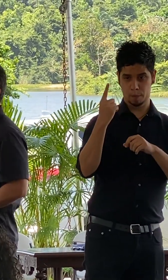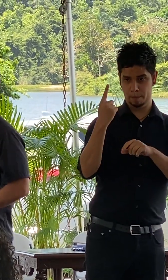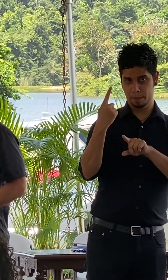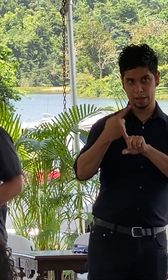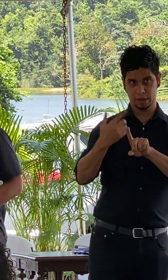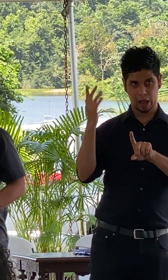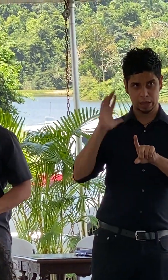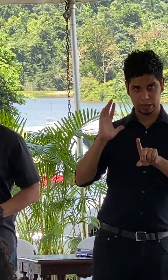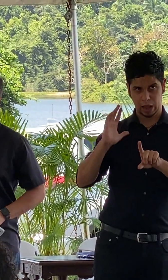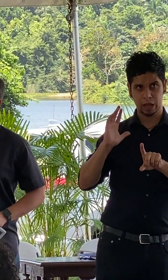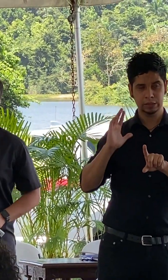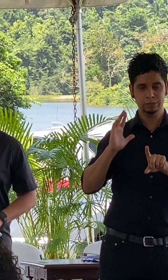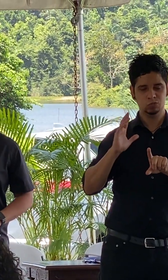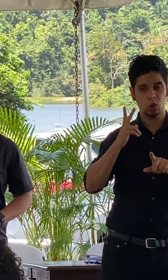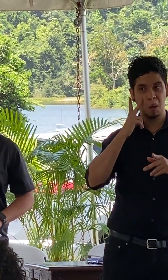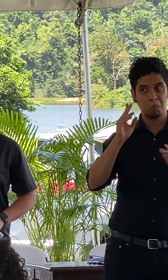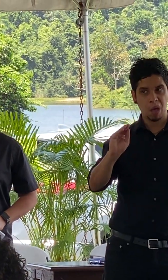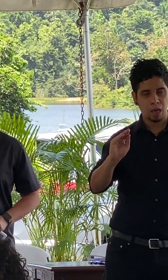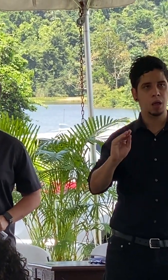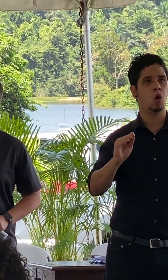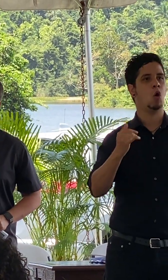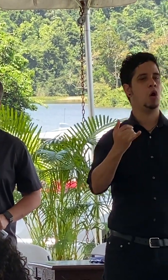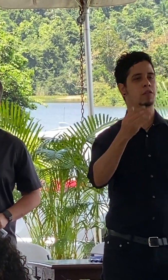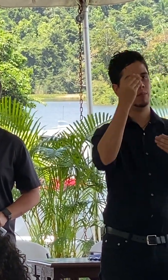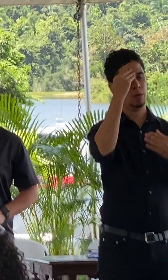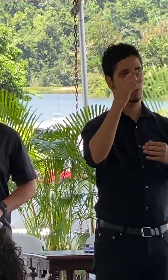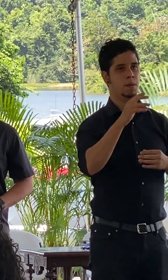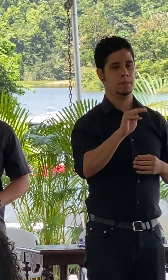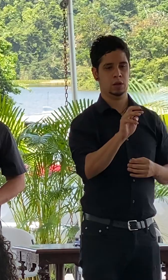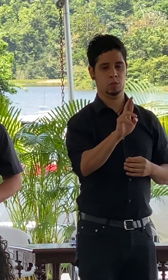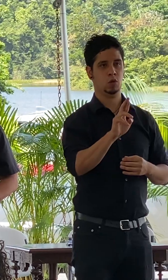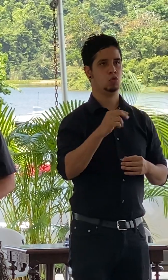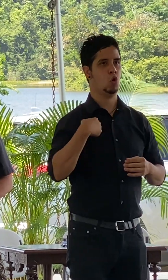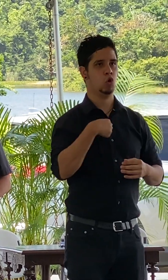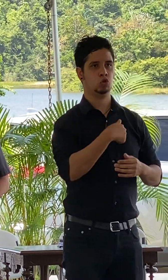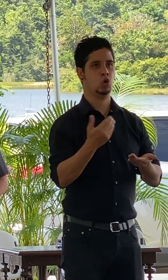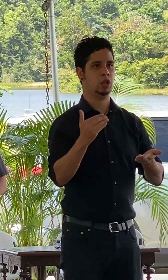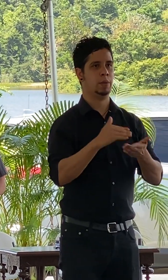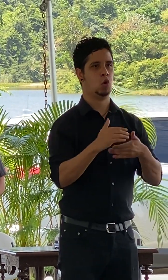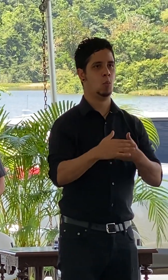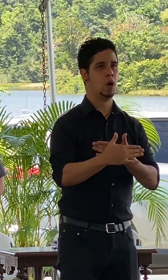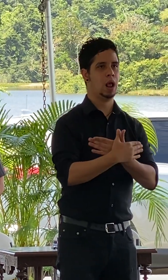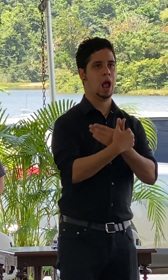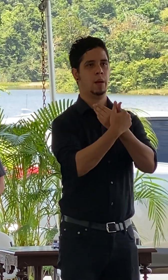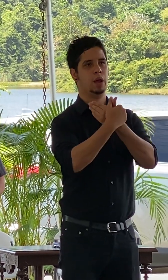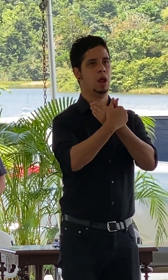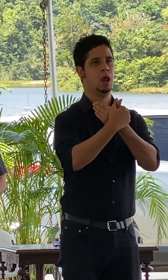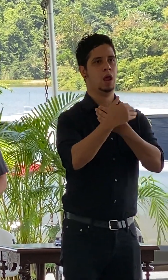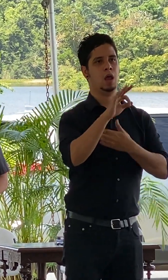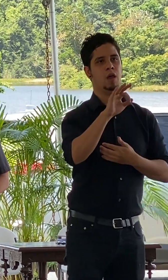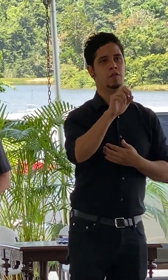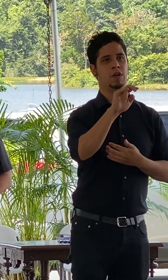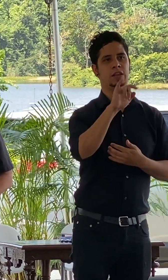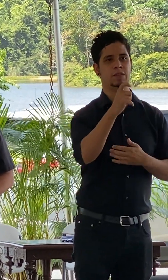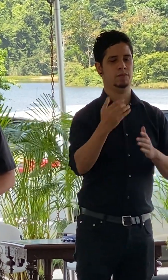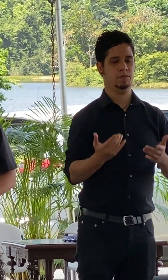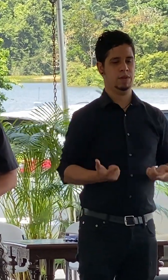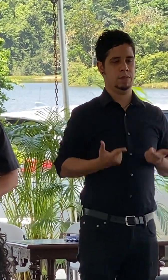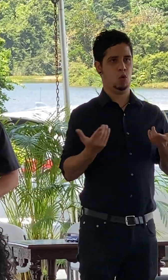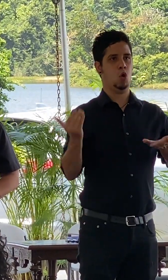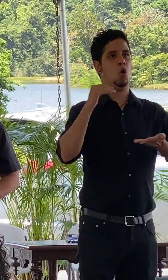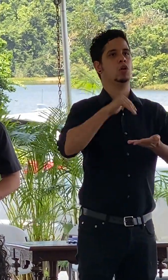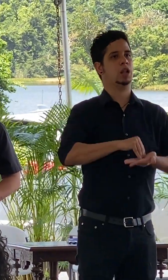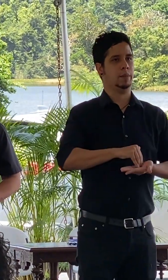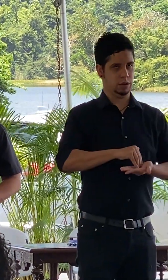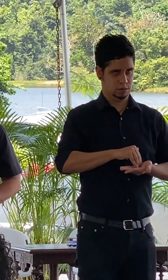curia quiere decir la amiga romero miguel resucitamos como el ave fénix ahí tienes tu lago así que lo demás va a ser historia